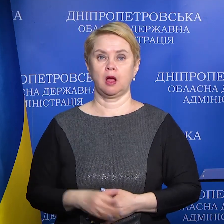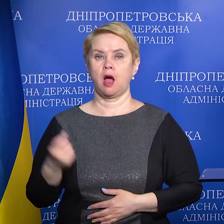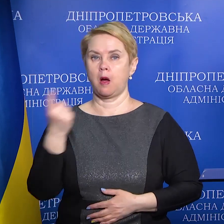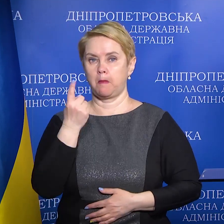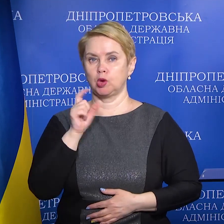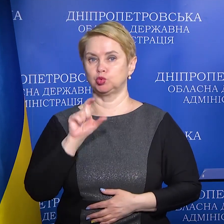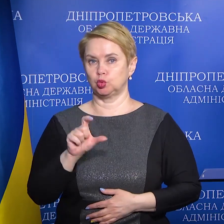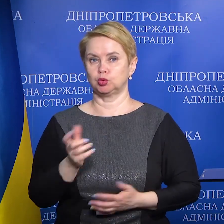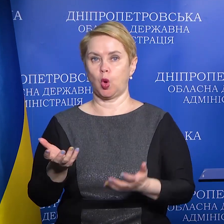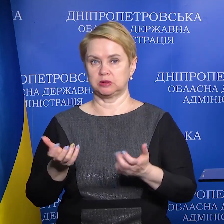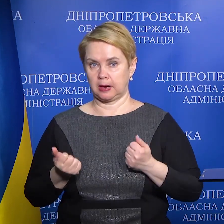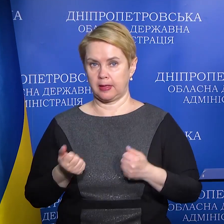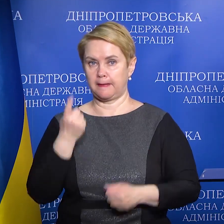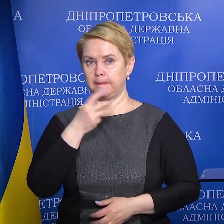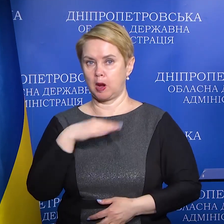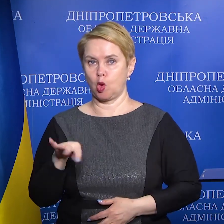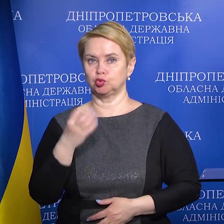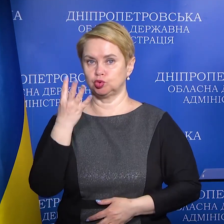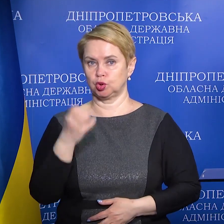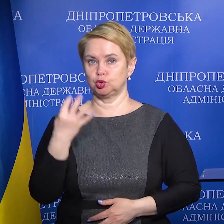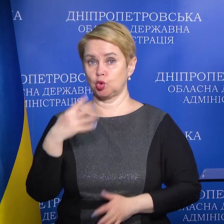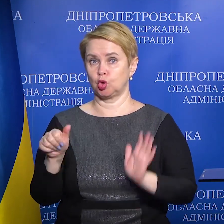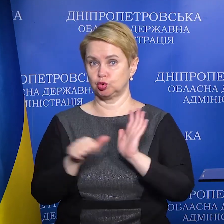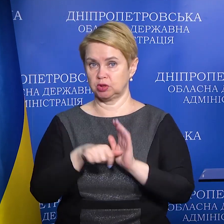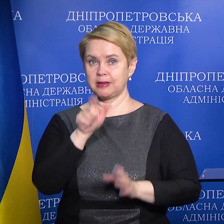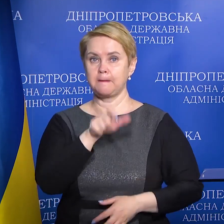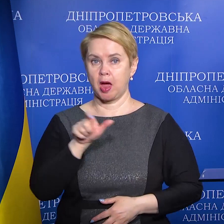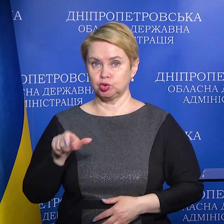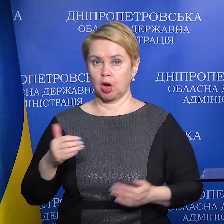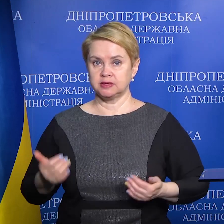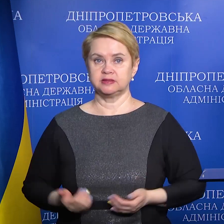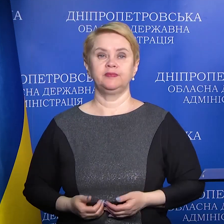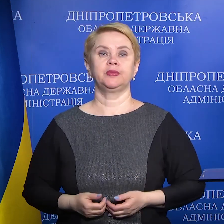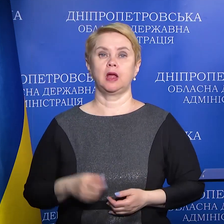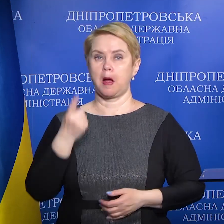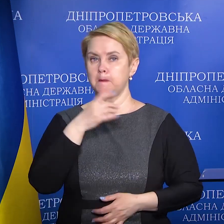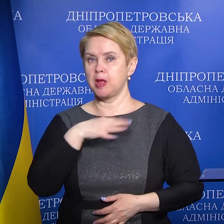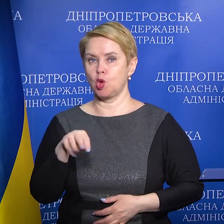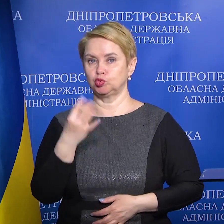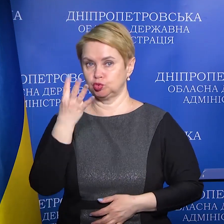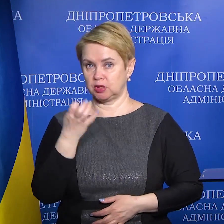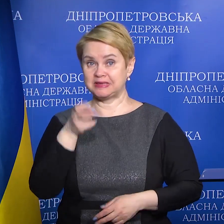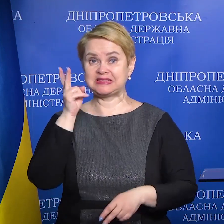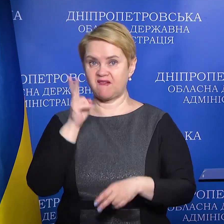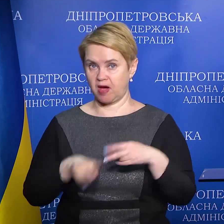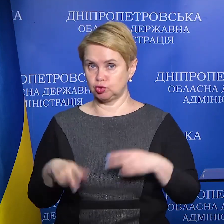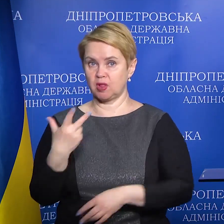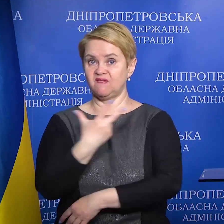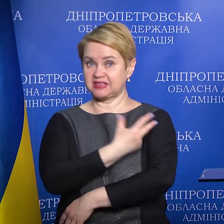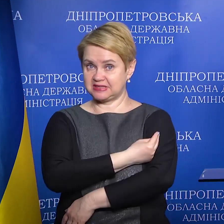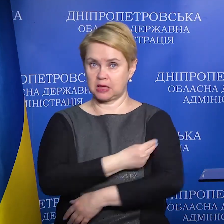Першу дозу отримали 1 мільйон 446 мешканців. 1 мільйон 400 завершили